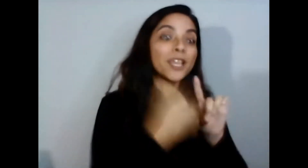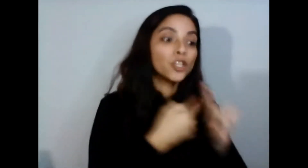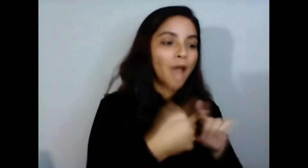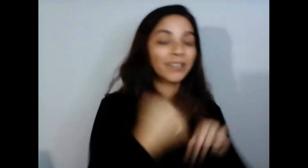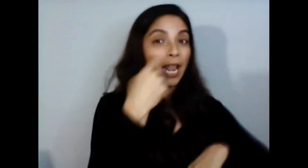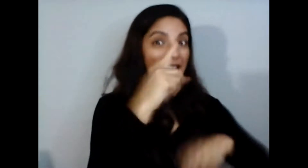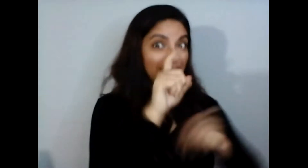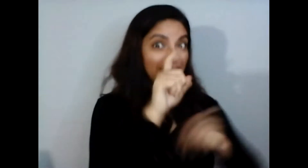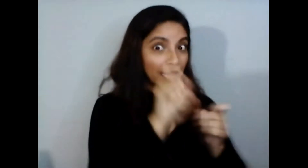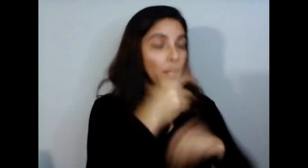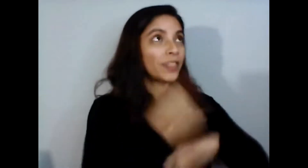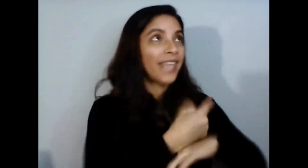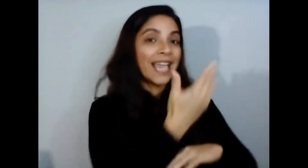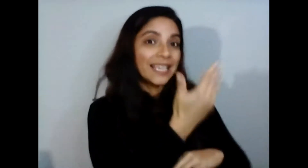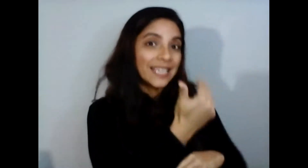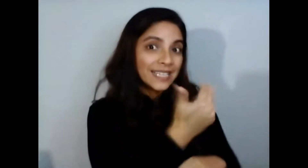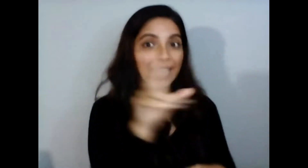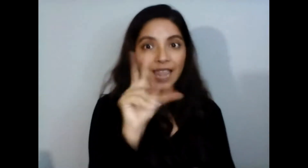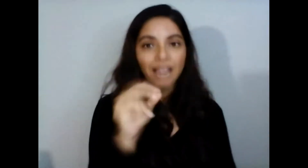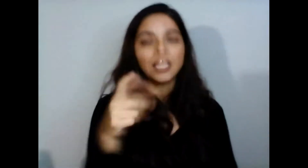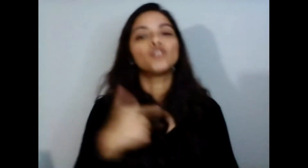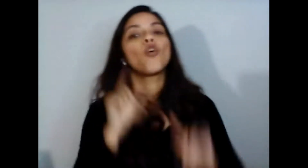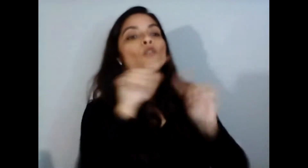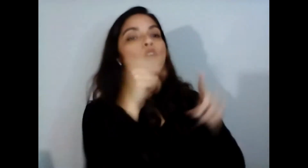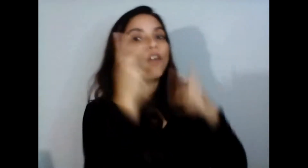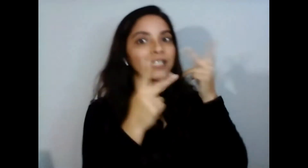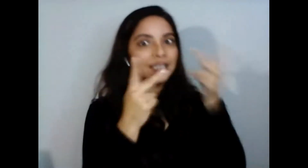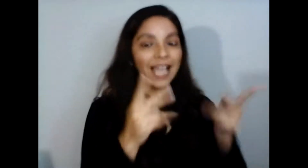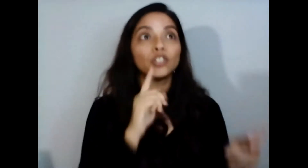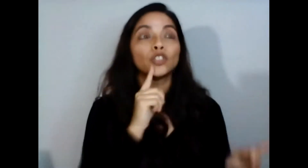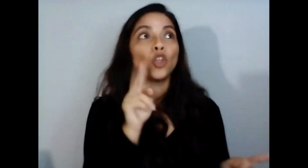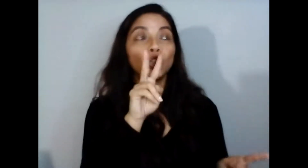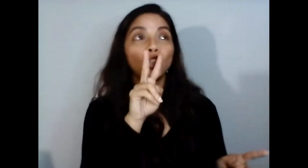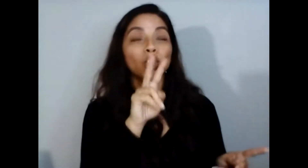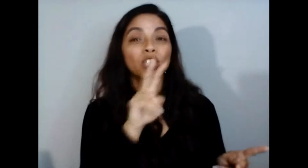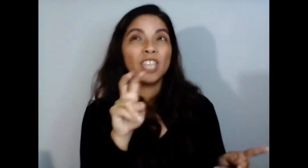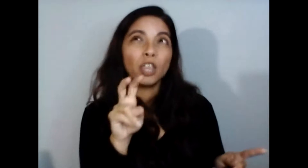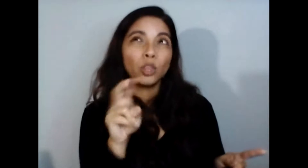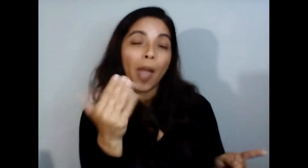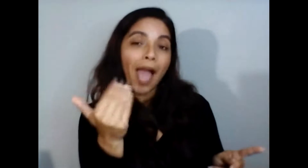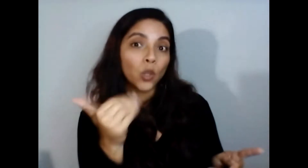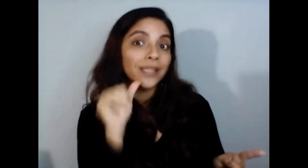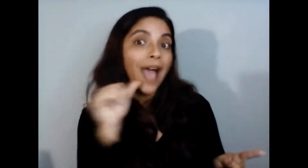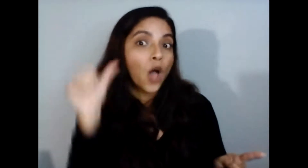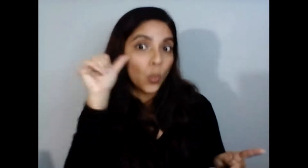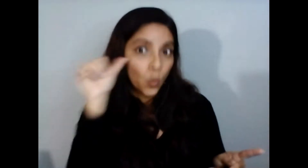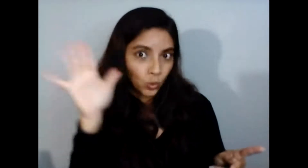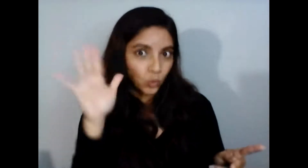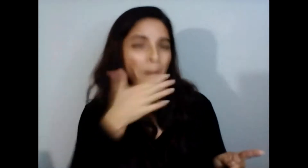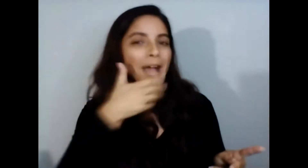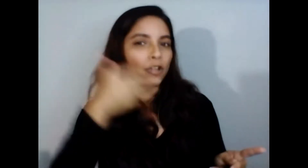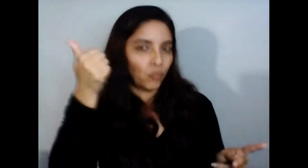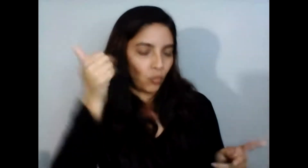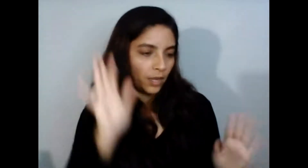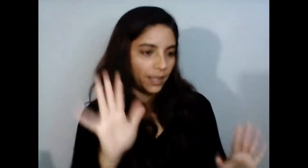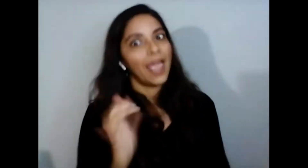adultos mayores yo tengo una población de 214 adultos mayores nuestra población es de 306 así que